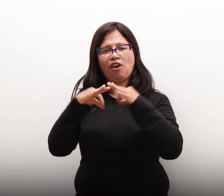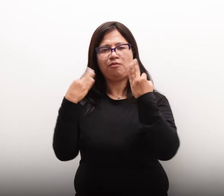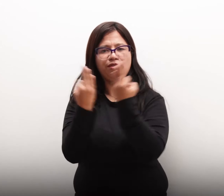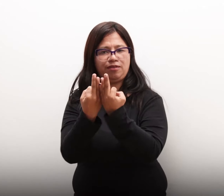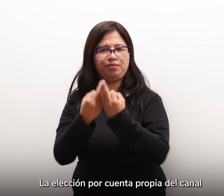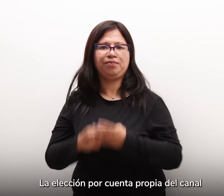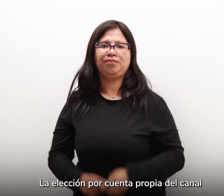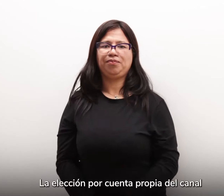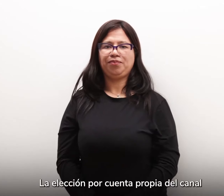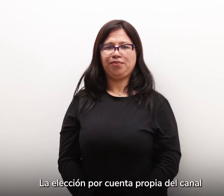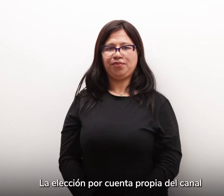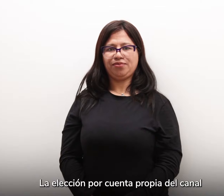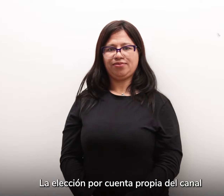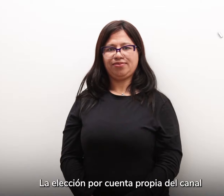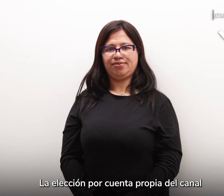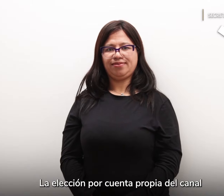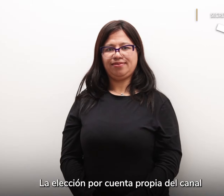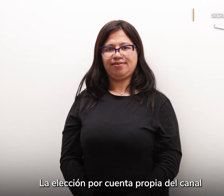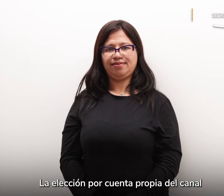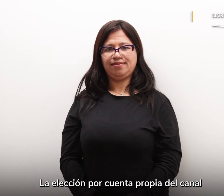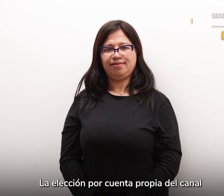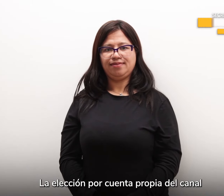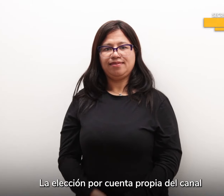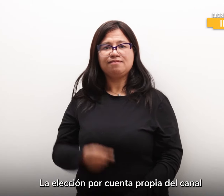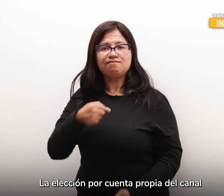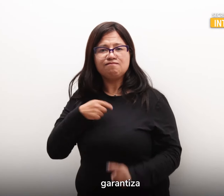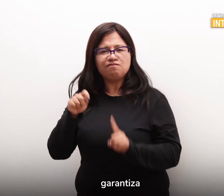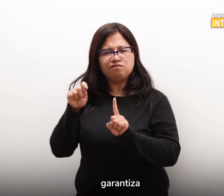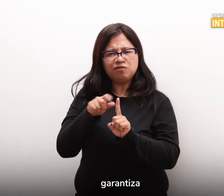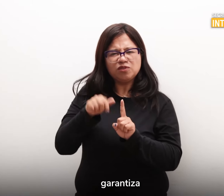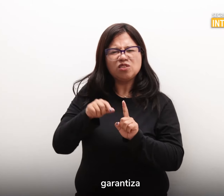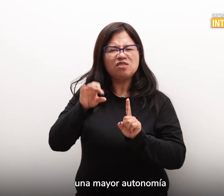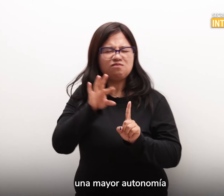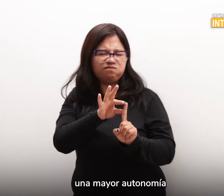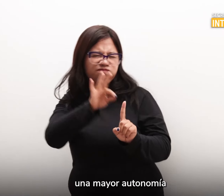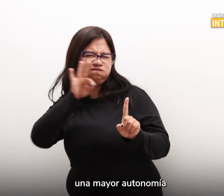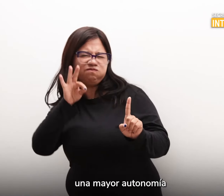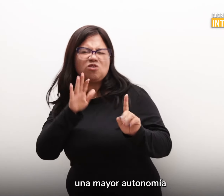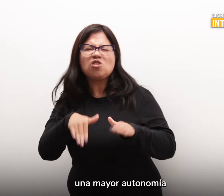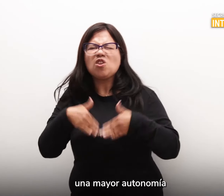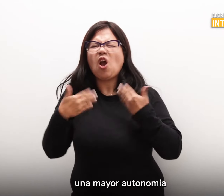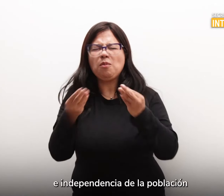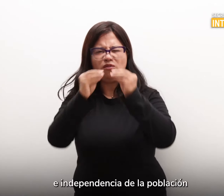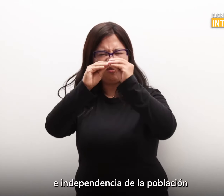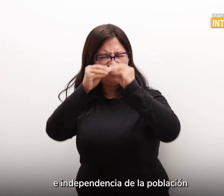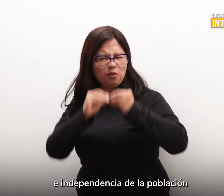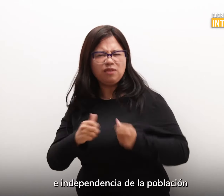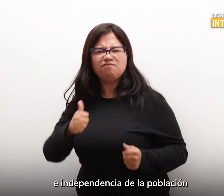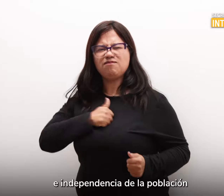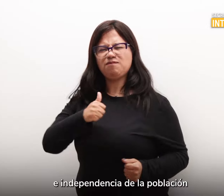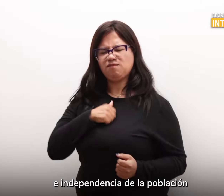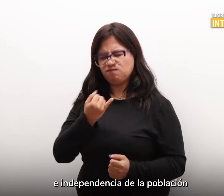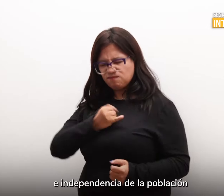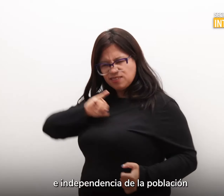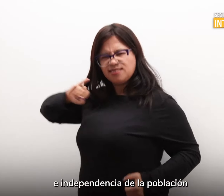La elección, por cuenta propia del canal, garantiza una mayor autonomía e independencia de la población